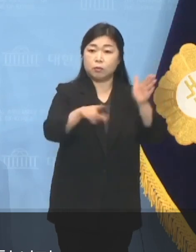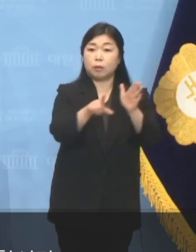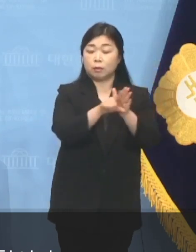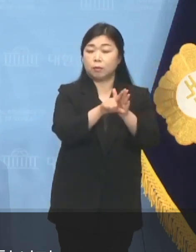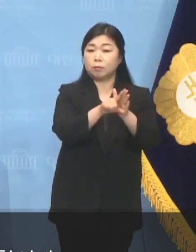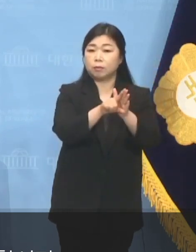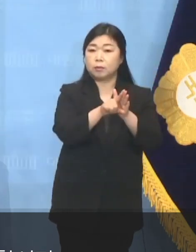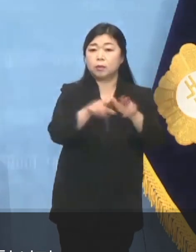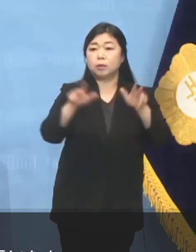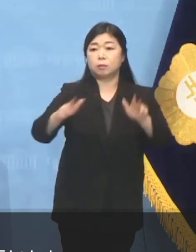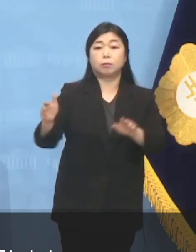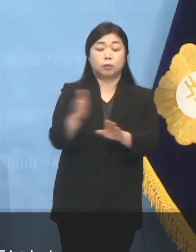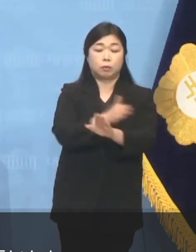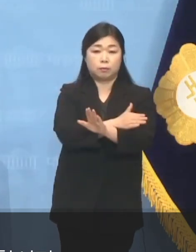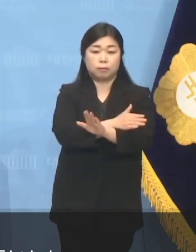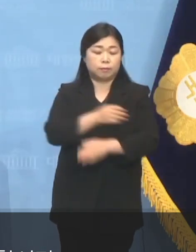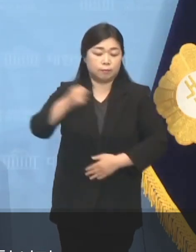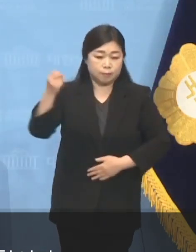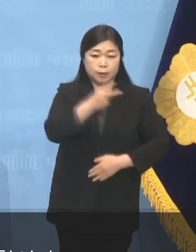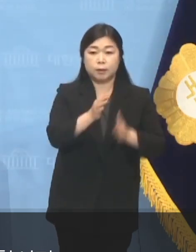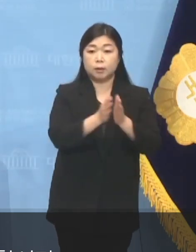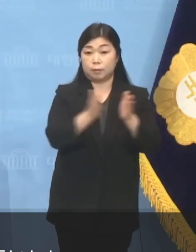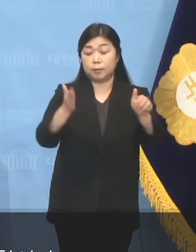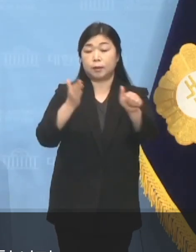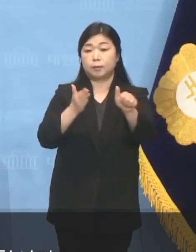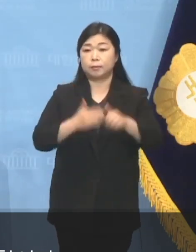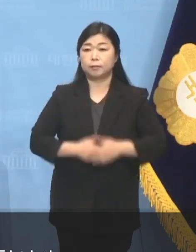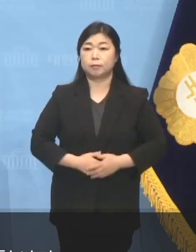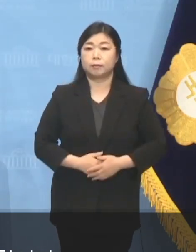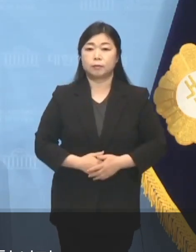지금부터 다시 시작합시다.